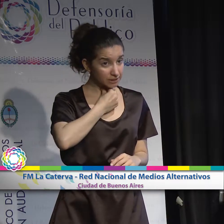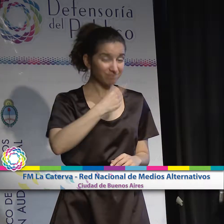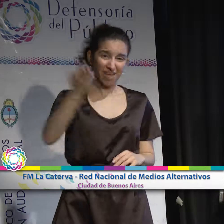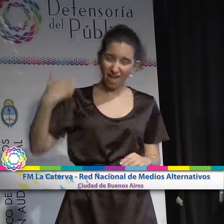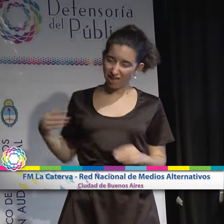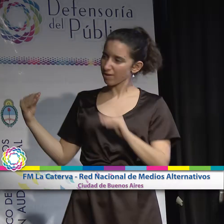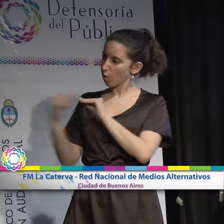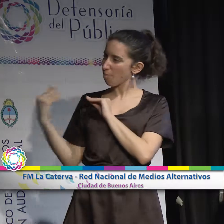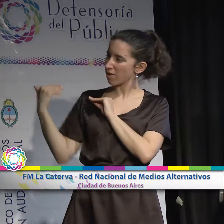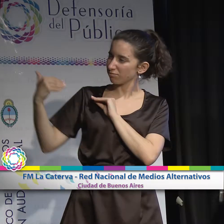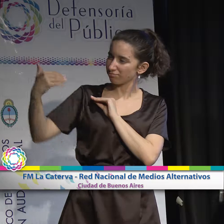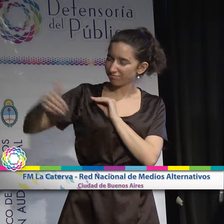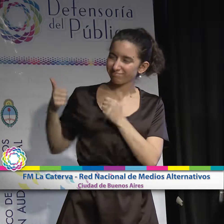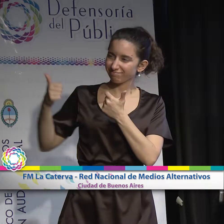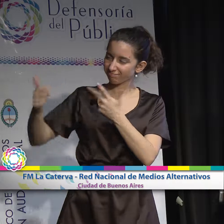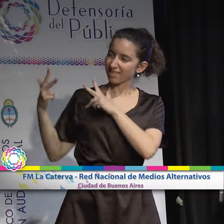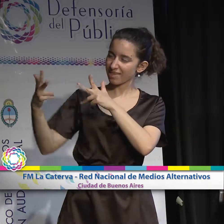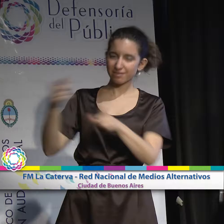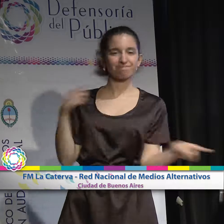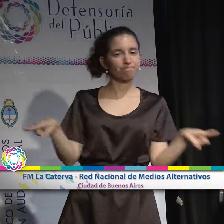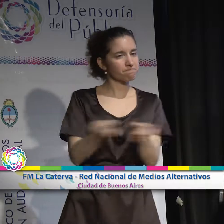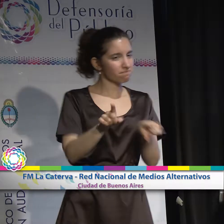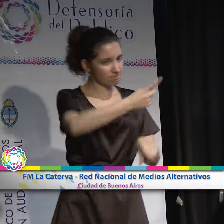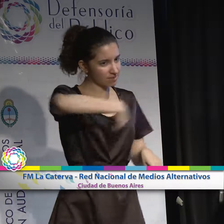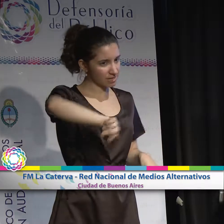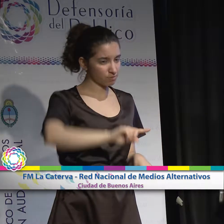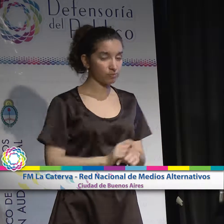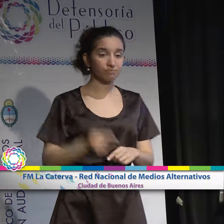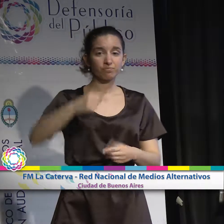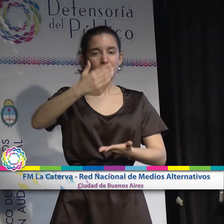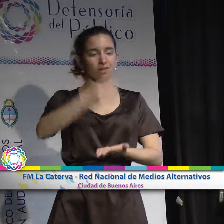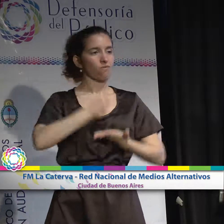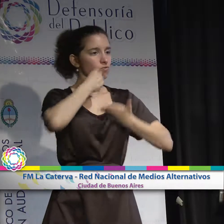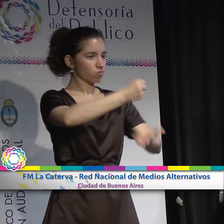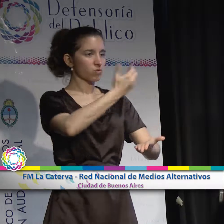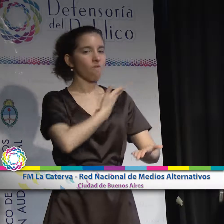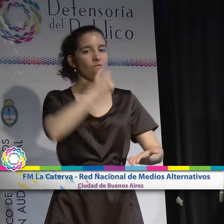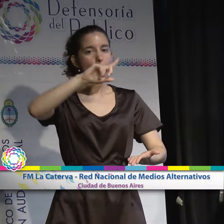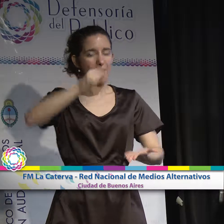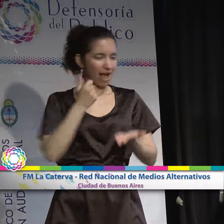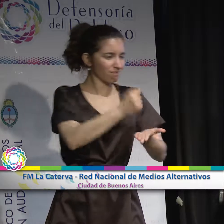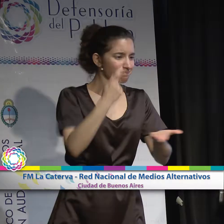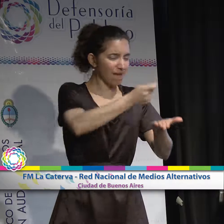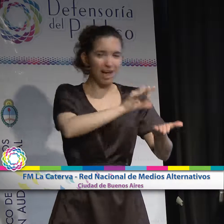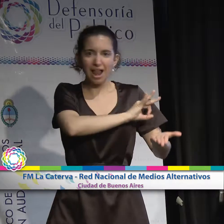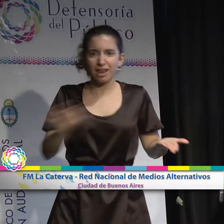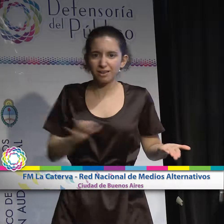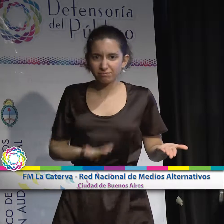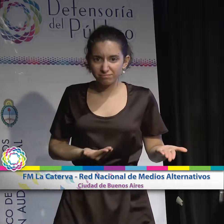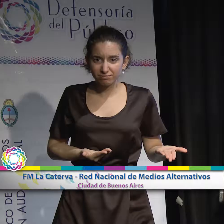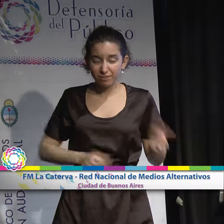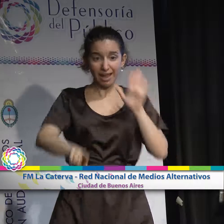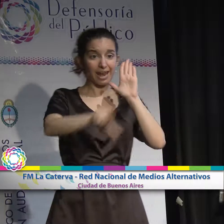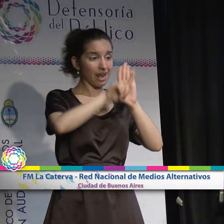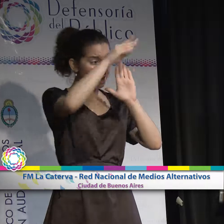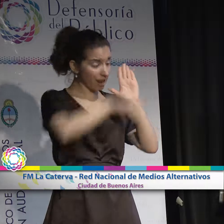compañeros y compañeras que nos antecedieron, se refiere al no pago del Fondo de Fomento Concursable, Fomeca. Este fondo está previsto en la